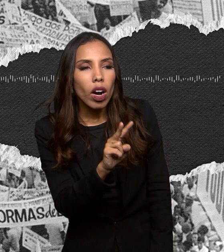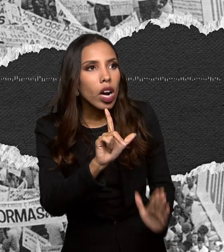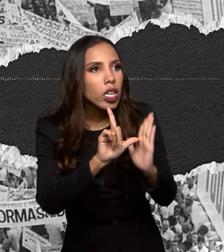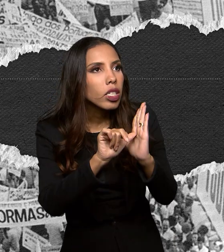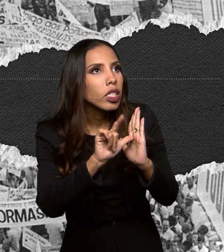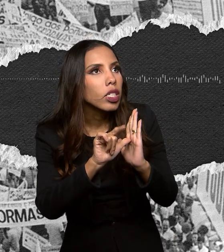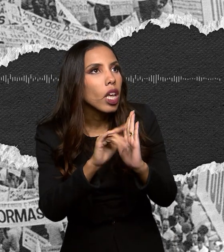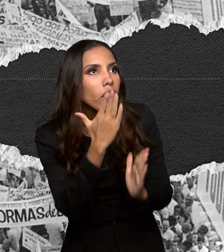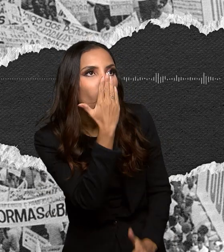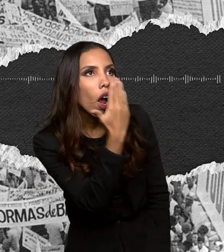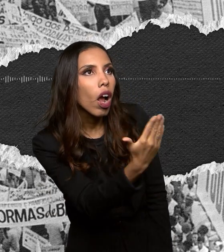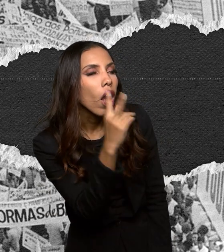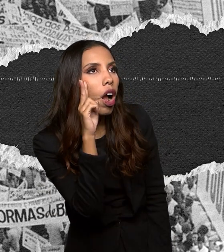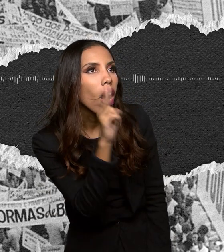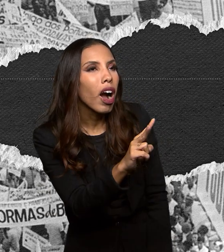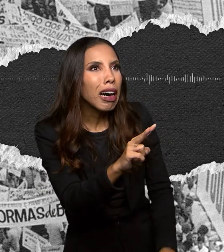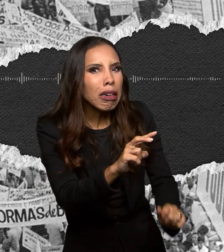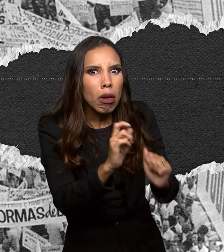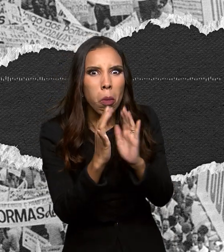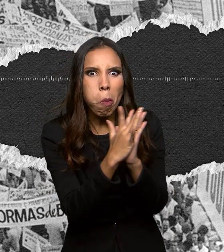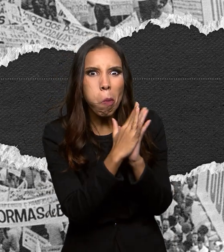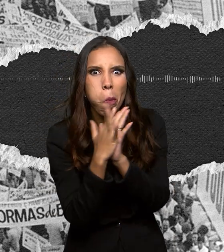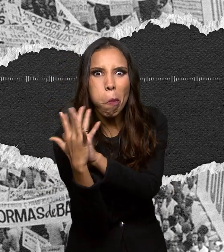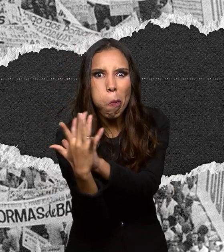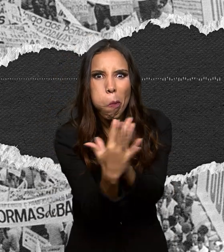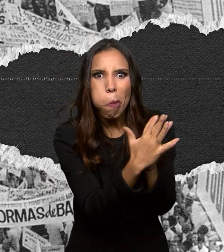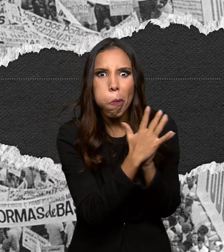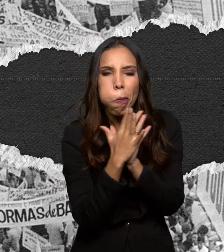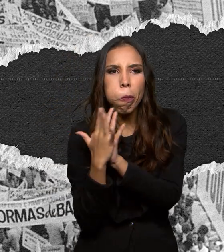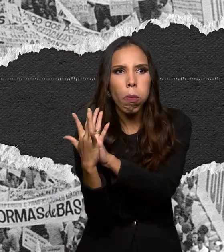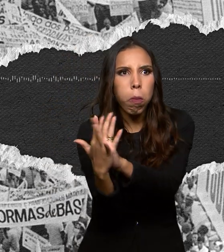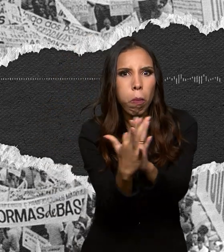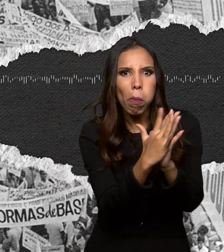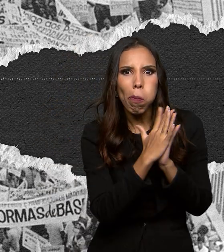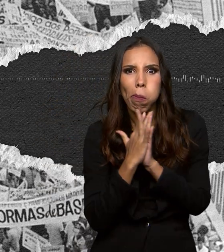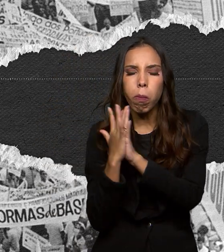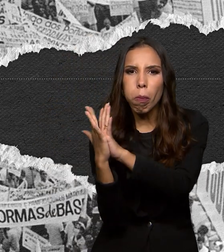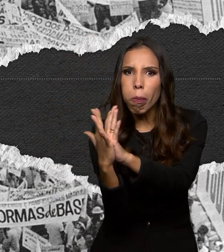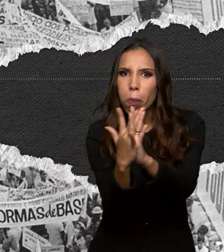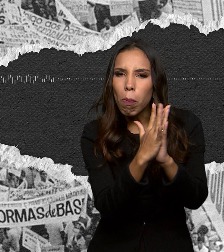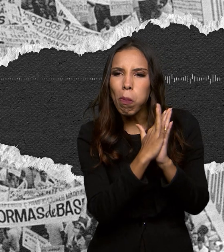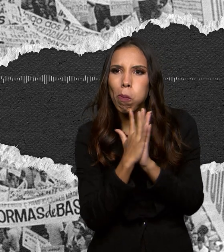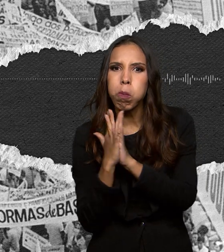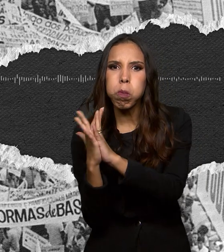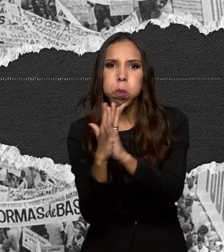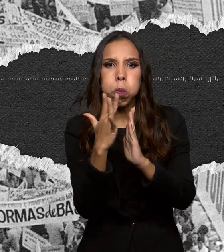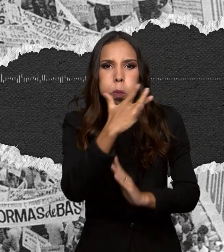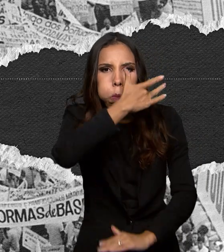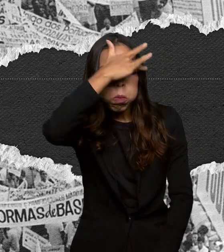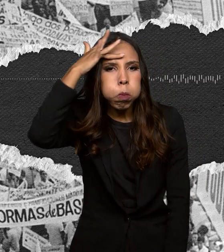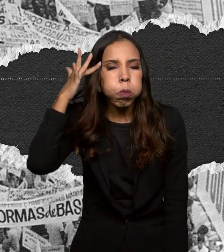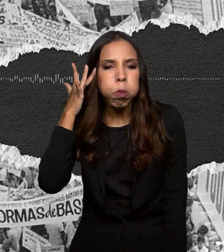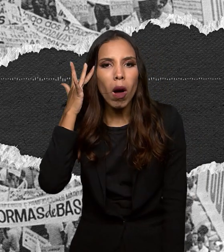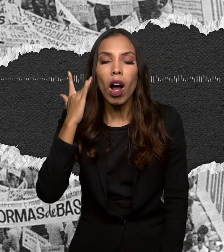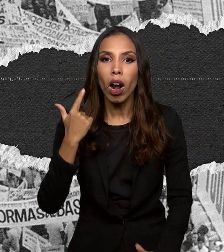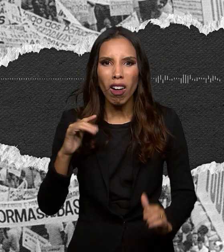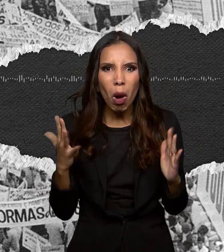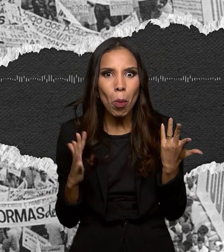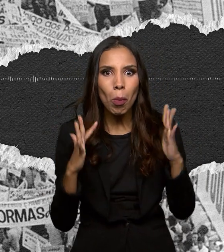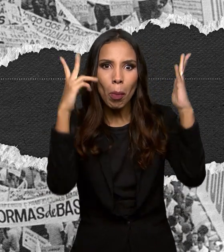lotado, lotado, lotado de gente que foi aplaudir o presidente João Goulart.